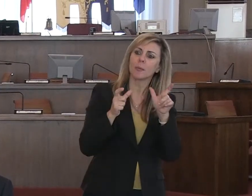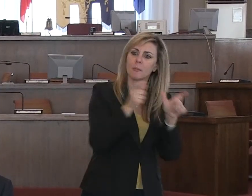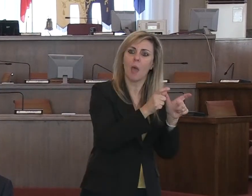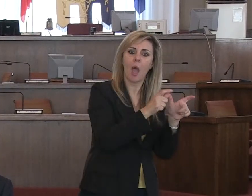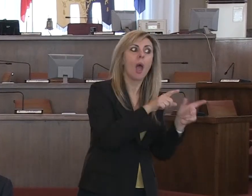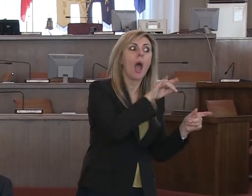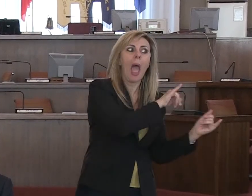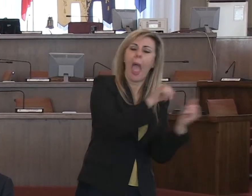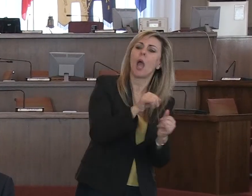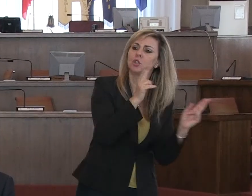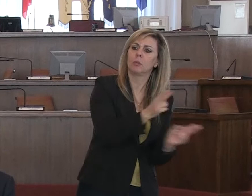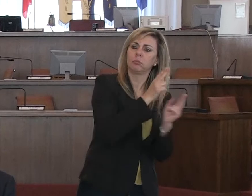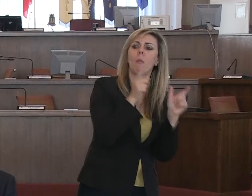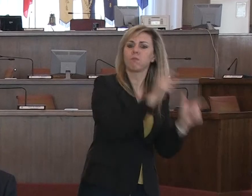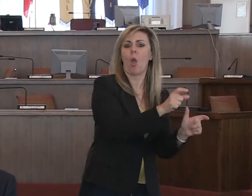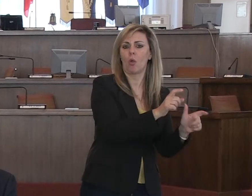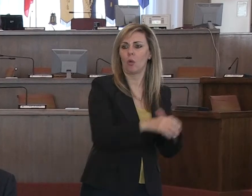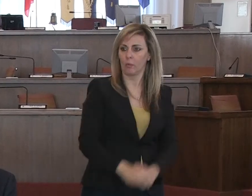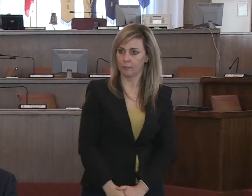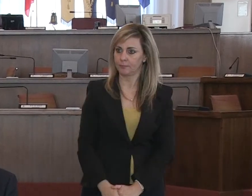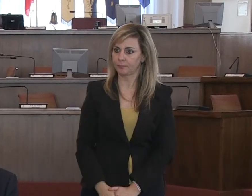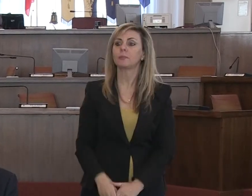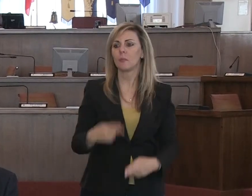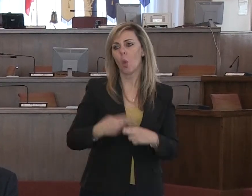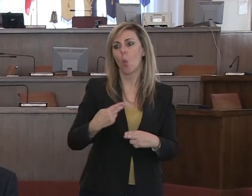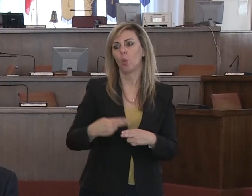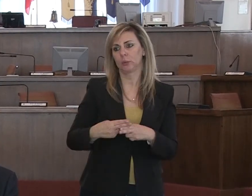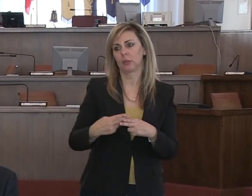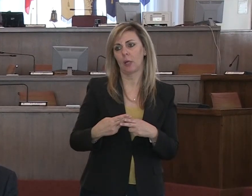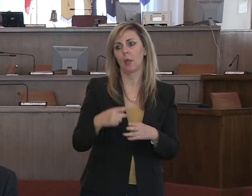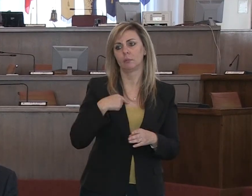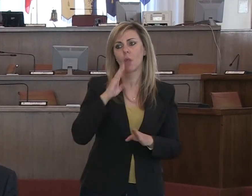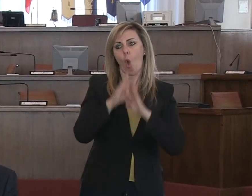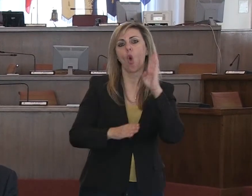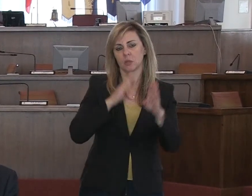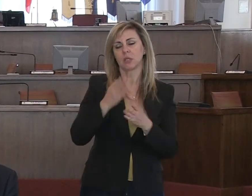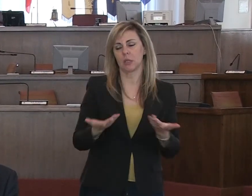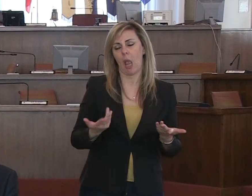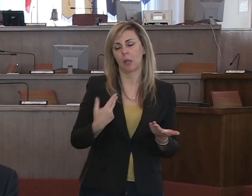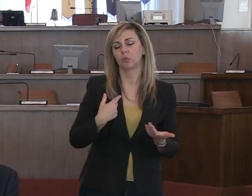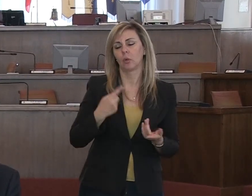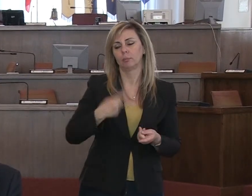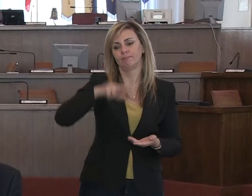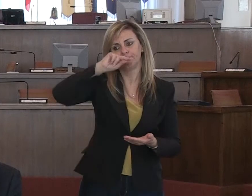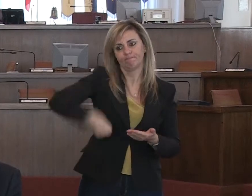spostamenti è particolarmente utile e consigliato adottare questo provvedimento.